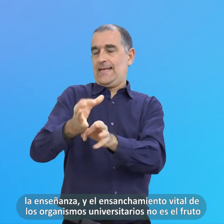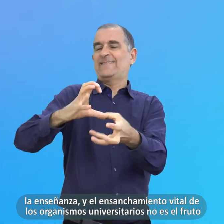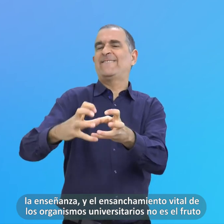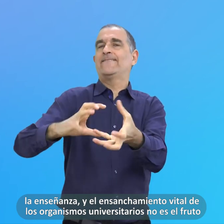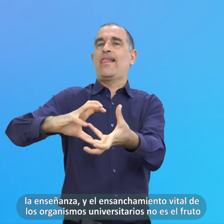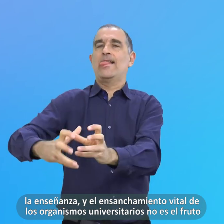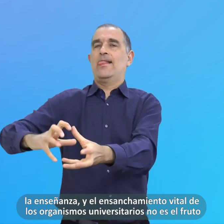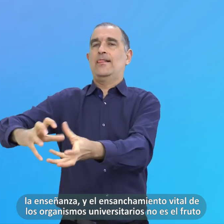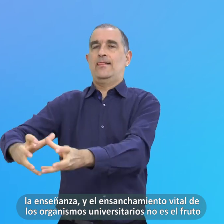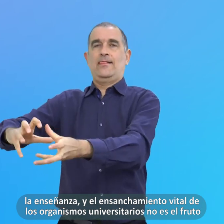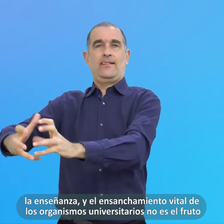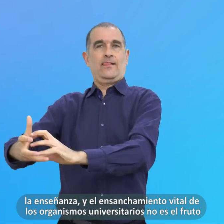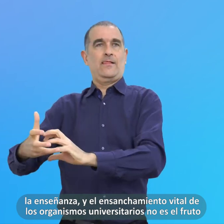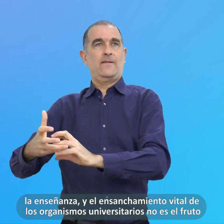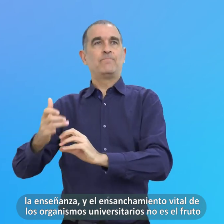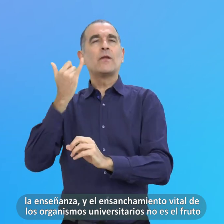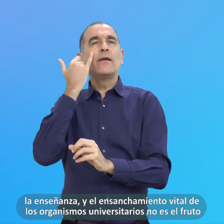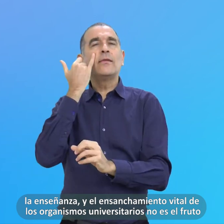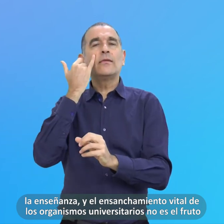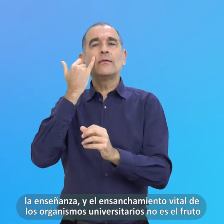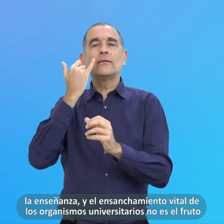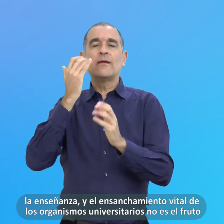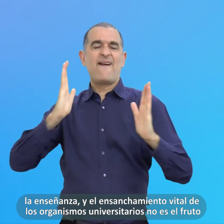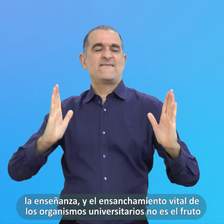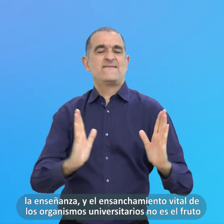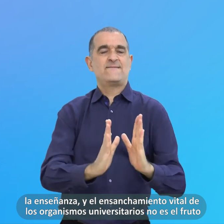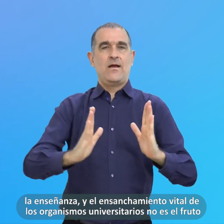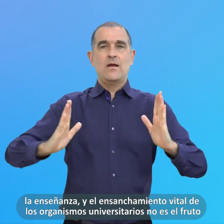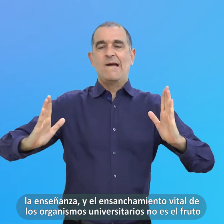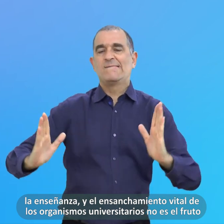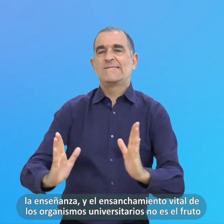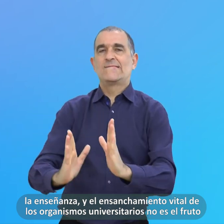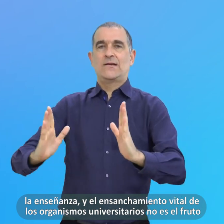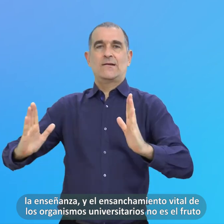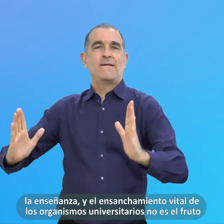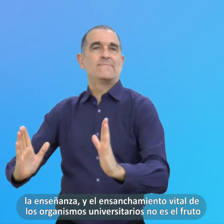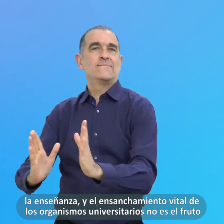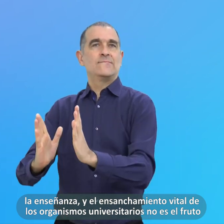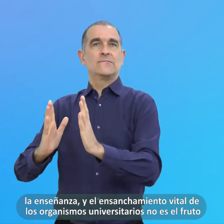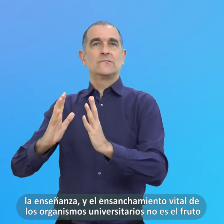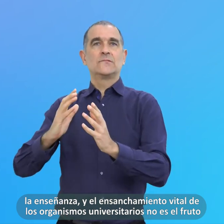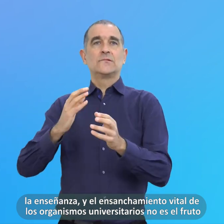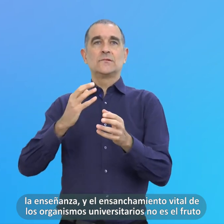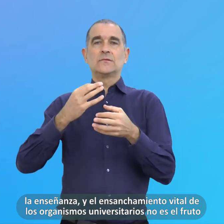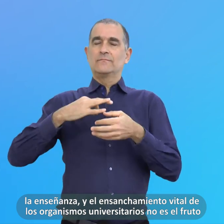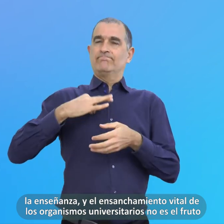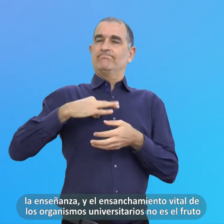Vital de los organismos Universitarios No